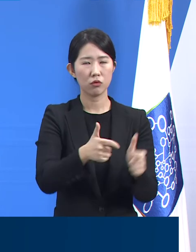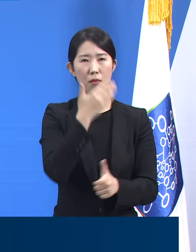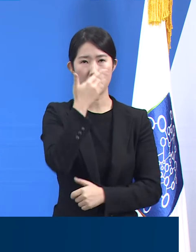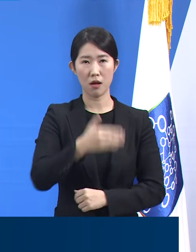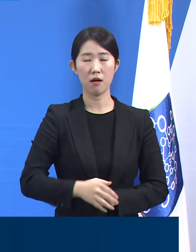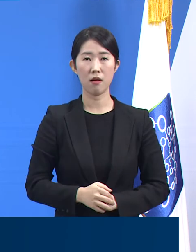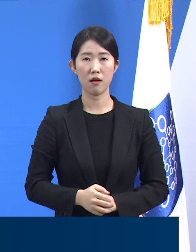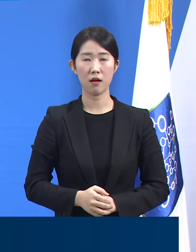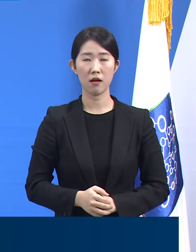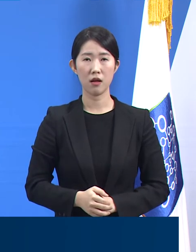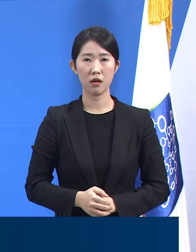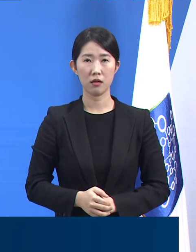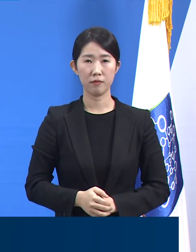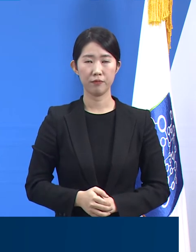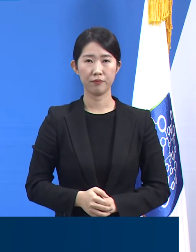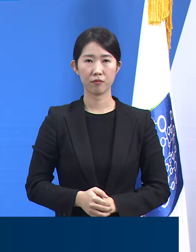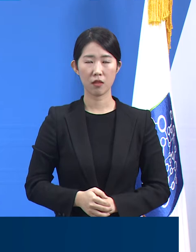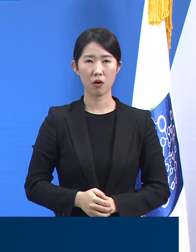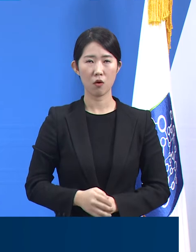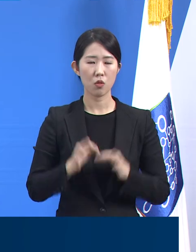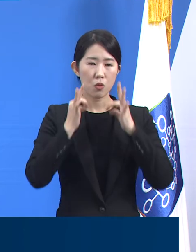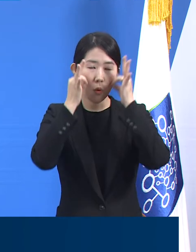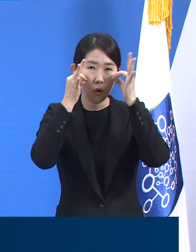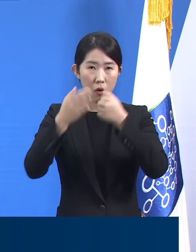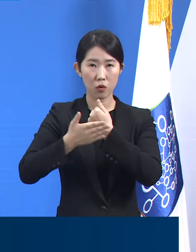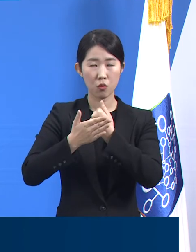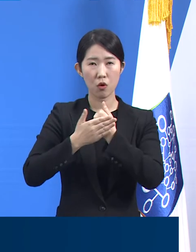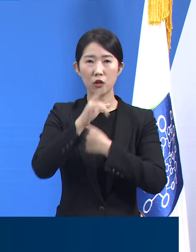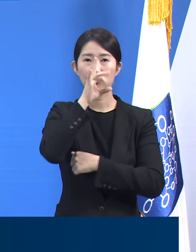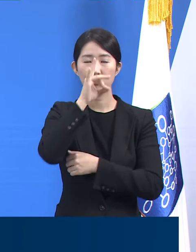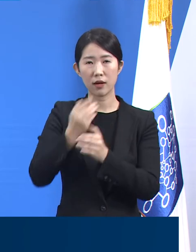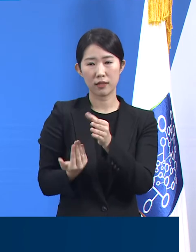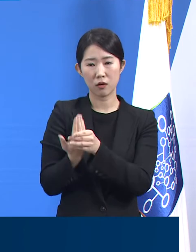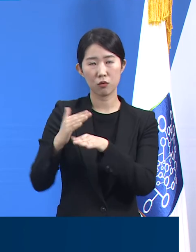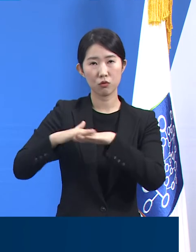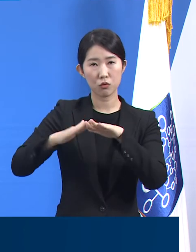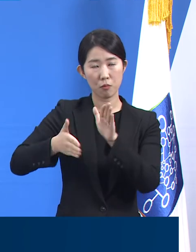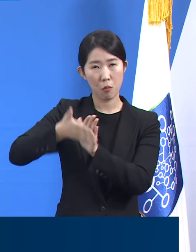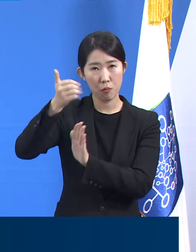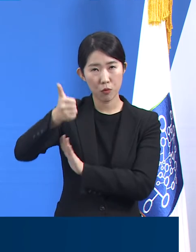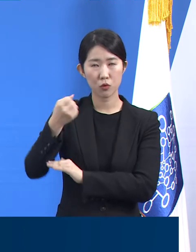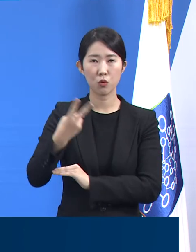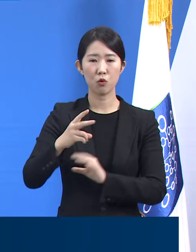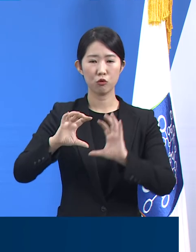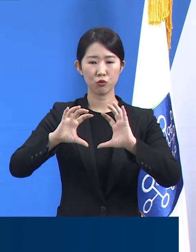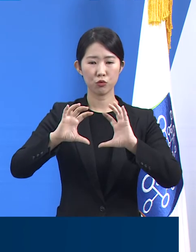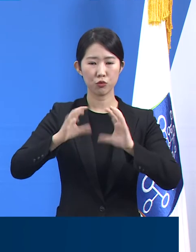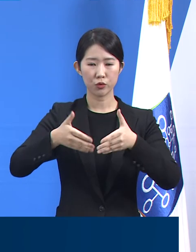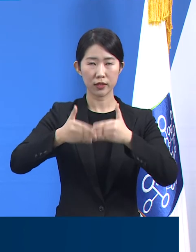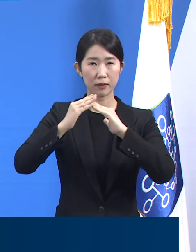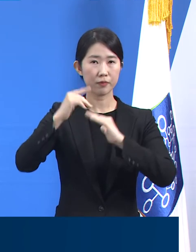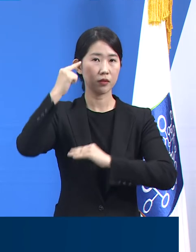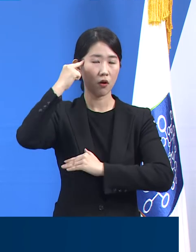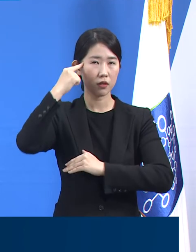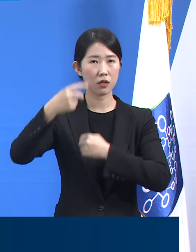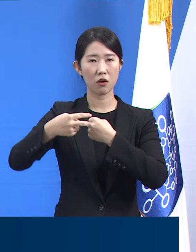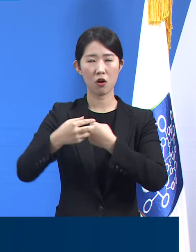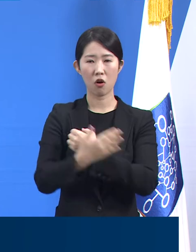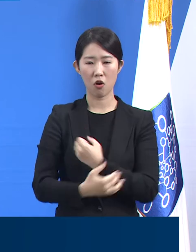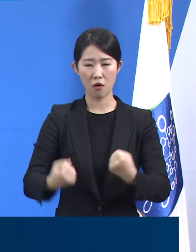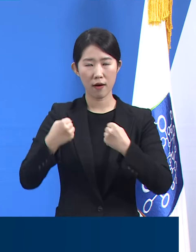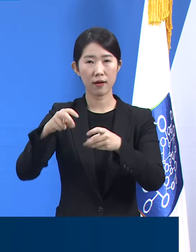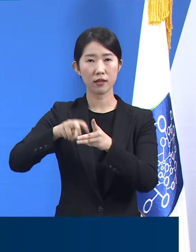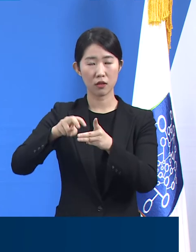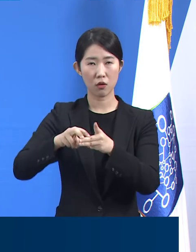애써주신 중앙사고수습본부와 국립정신건강센터 그리고 전문 의료인력을 지원해